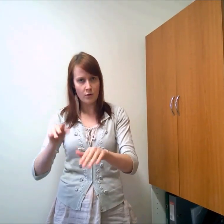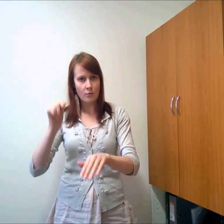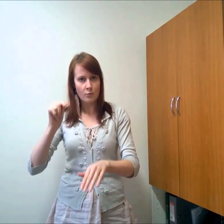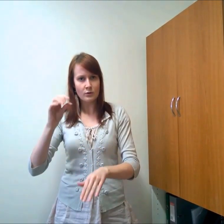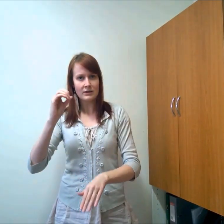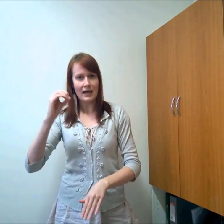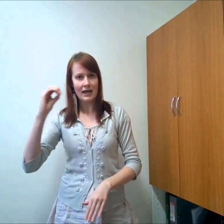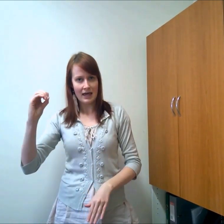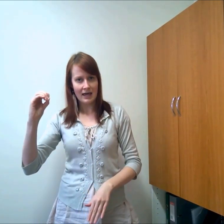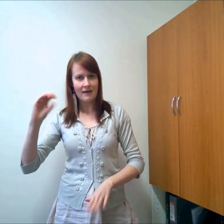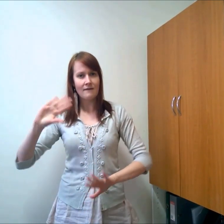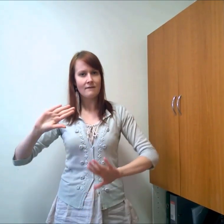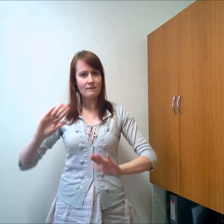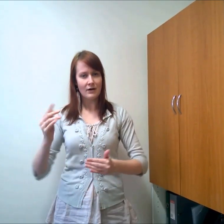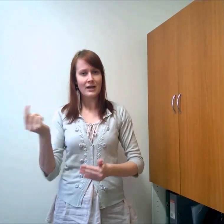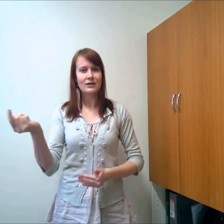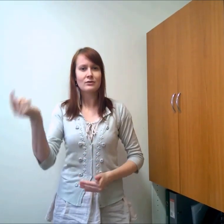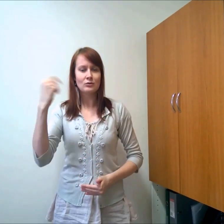Tule, astangule õppima!